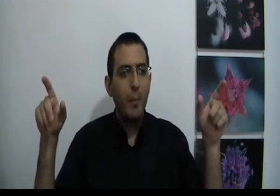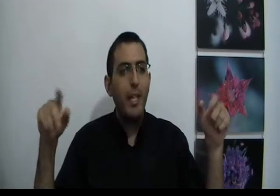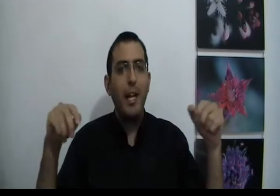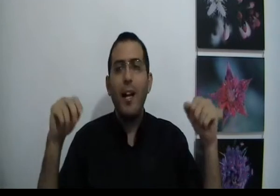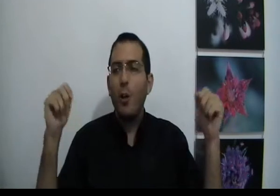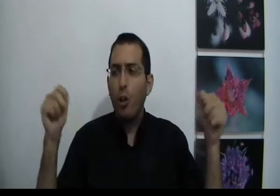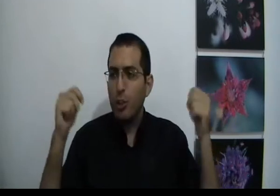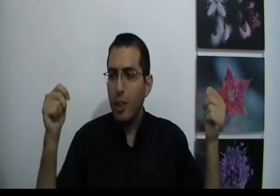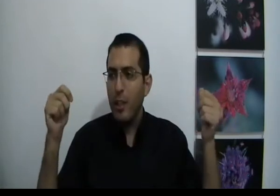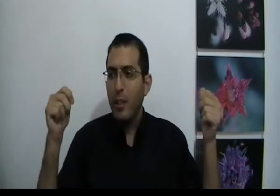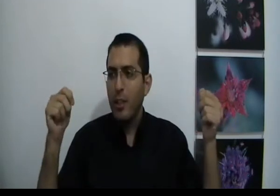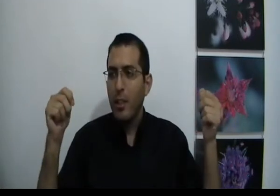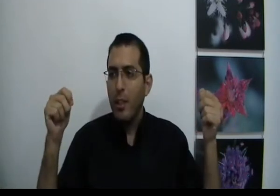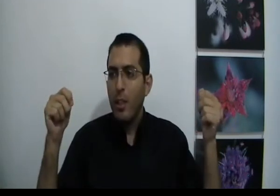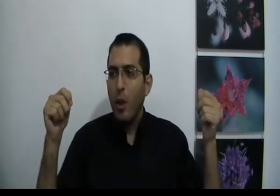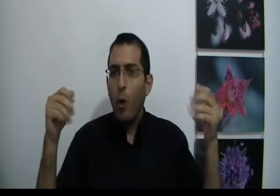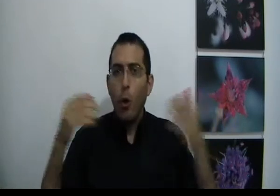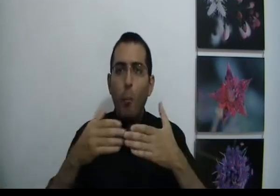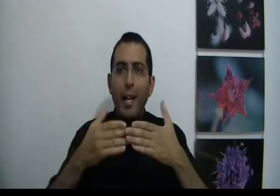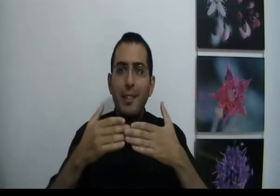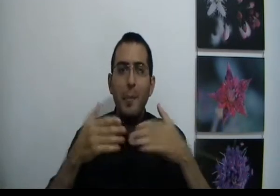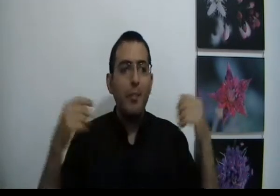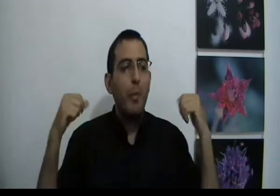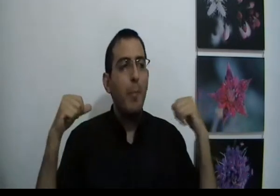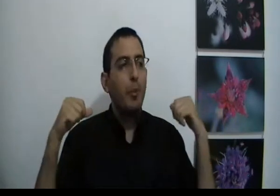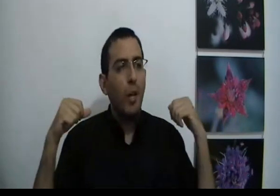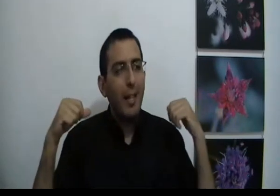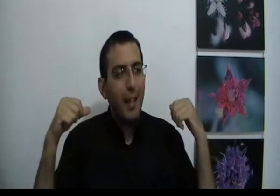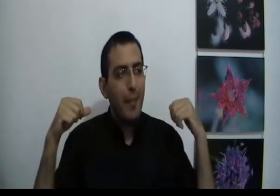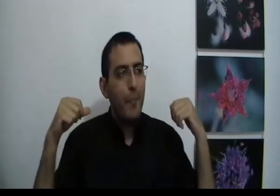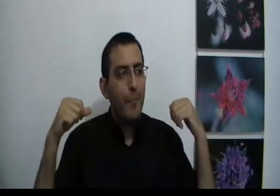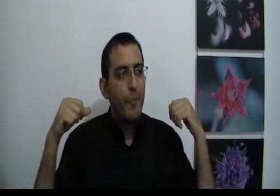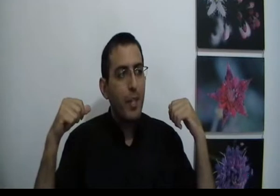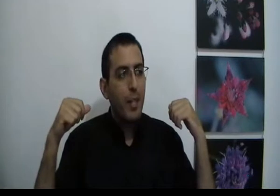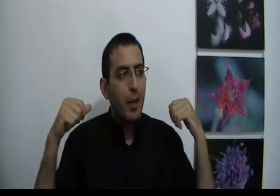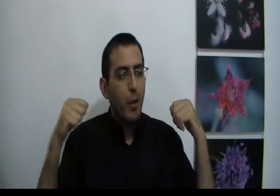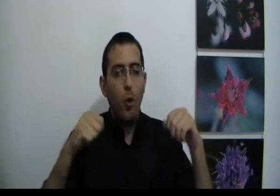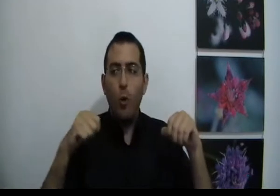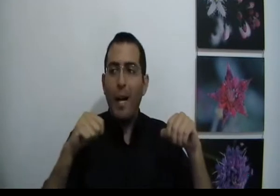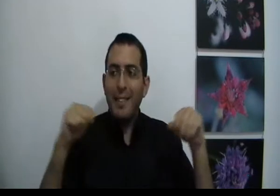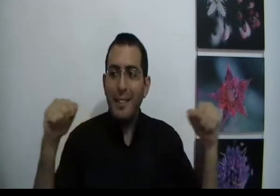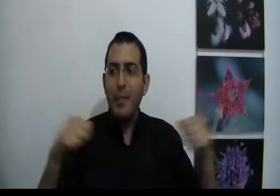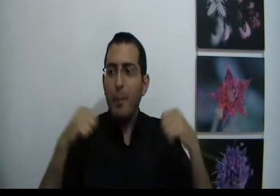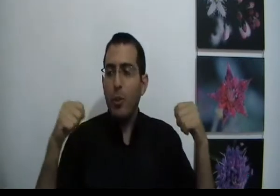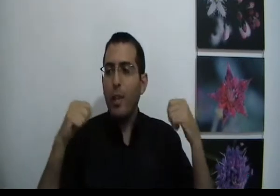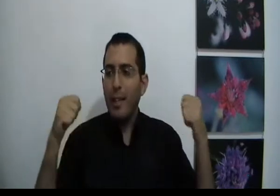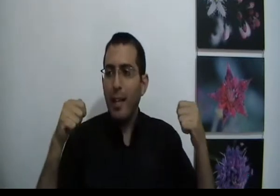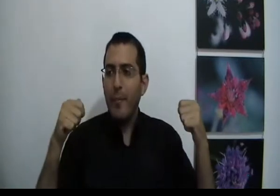כי רק הקושי הוא בעצם מטמיע בתוך האדם או מעצים בתוך האדם